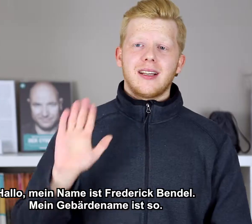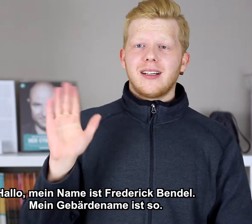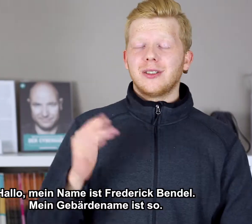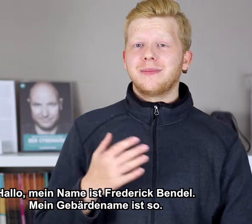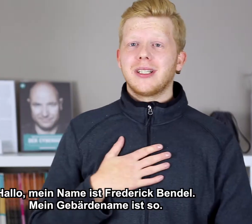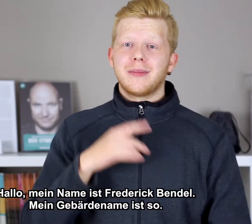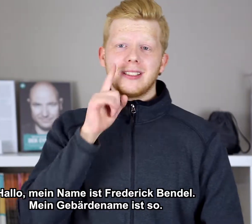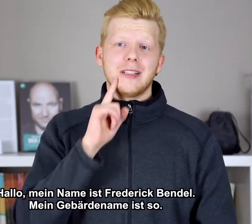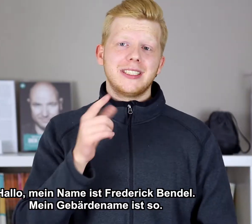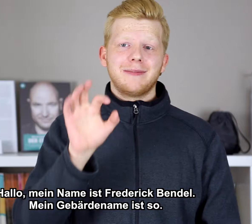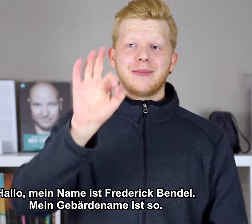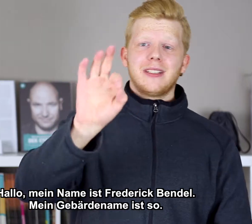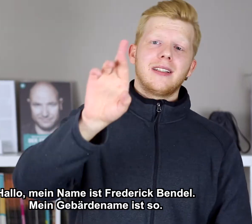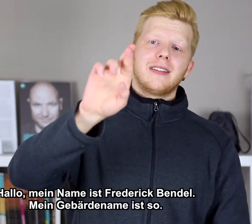Hallo, mein Name ist...